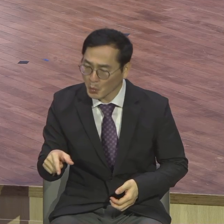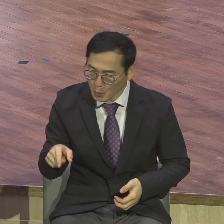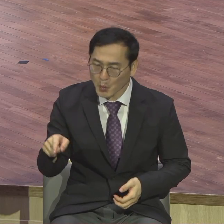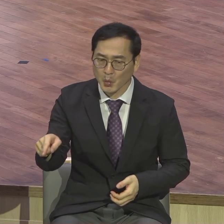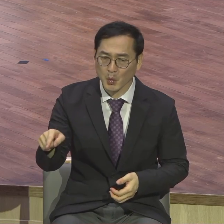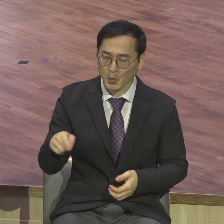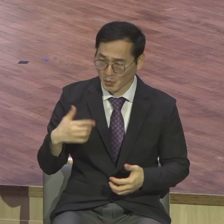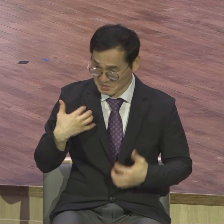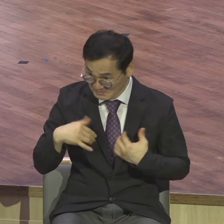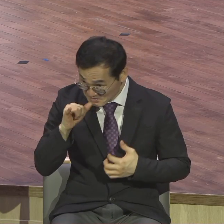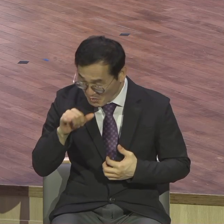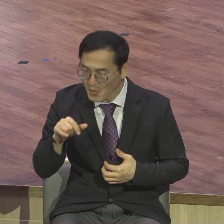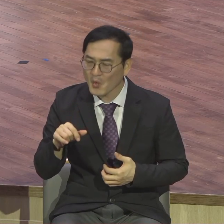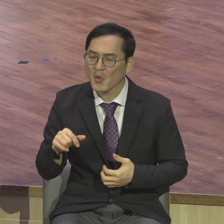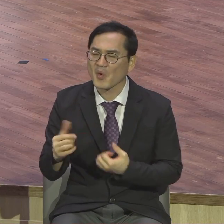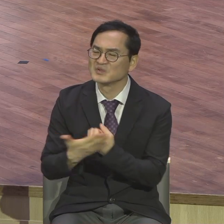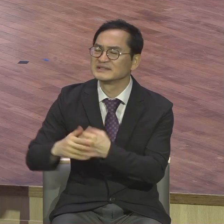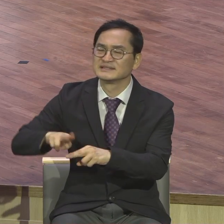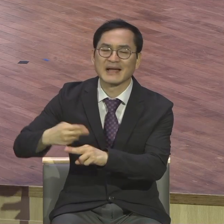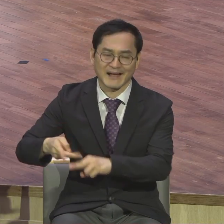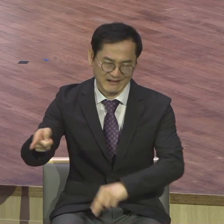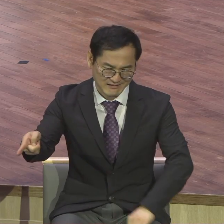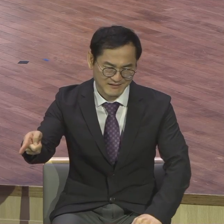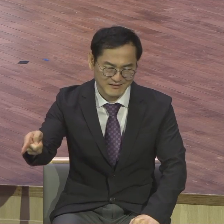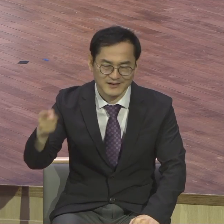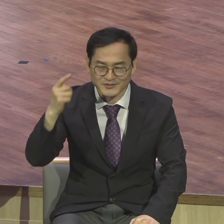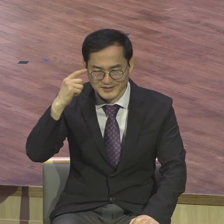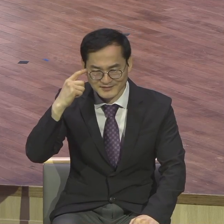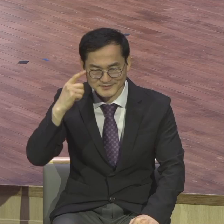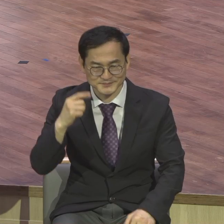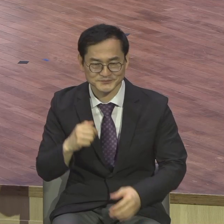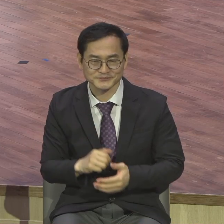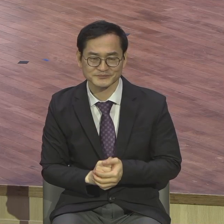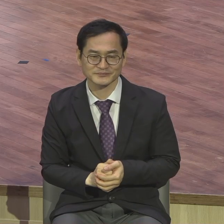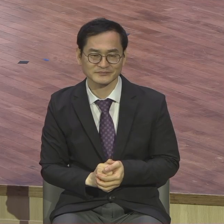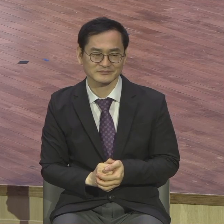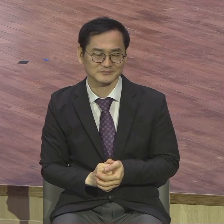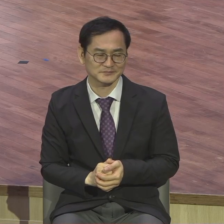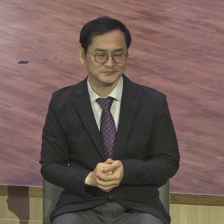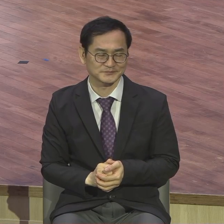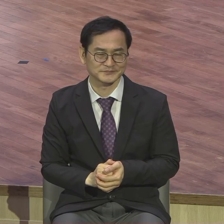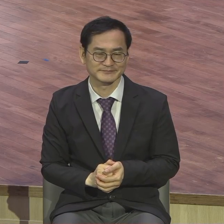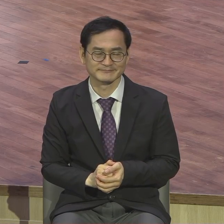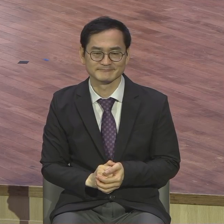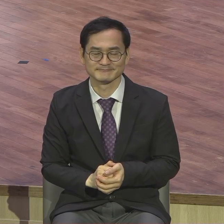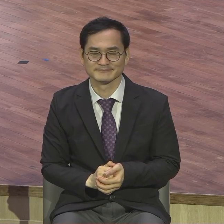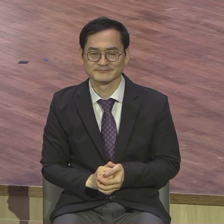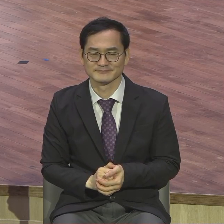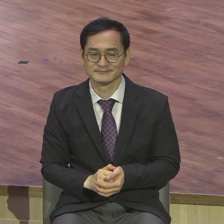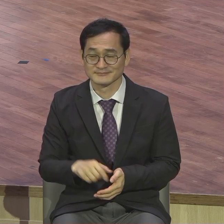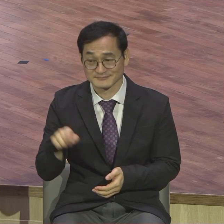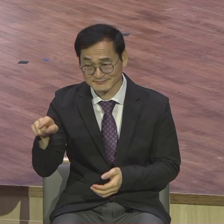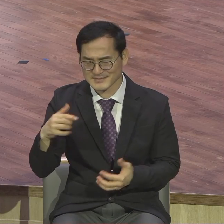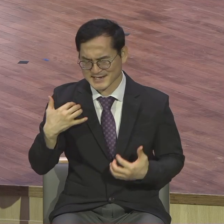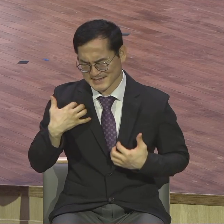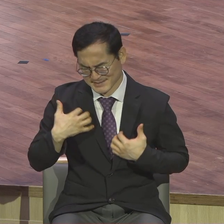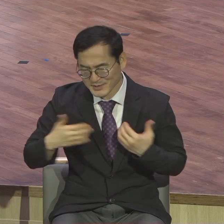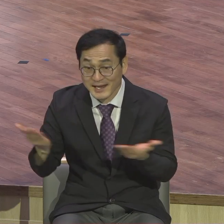너무 신나요 너무 즐거워요 그런 사람이에요 그런 충성된 종이들 내가 이걸 뭐 내가